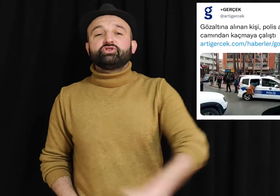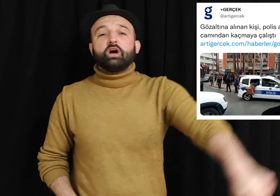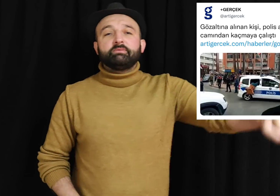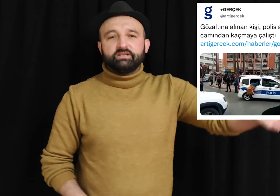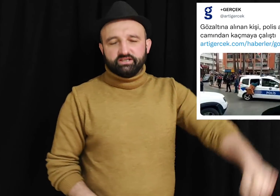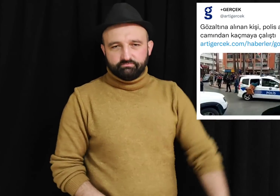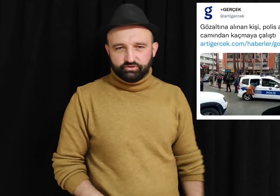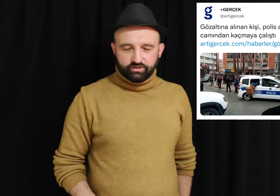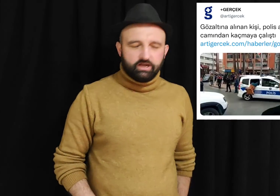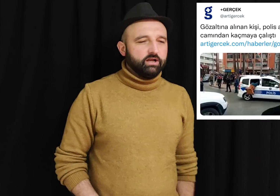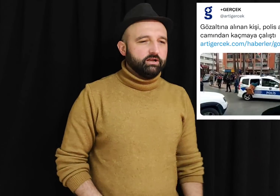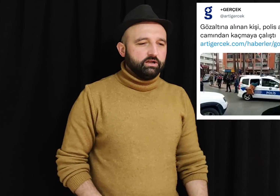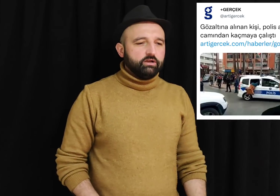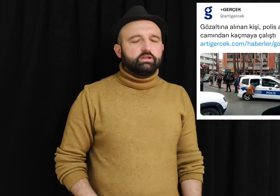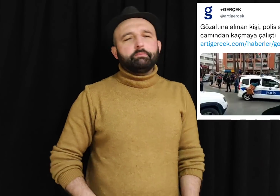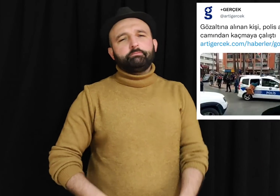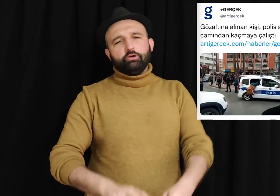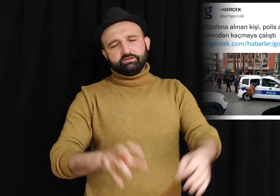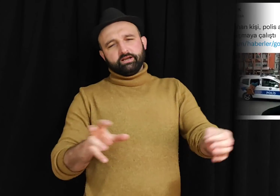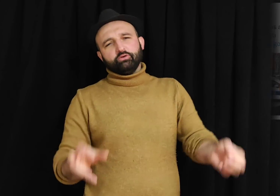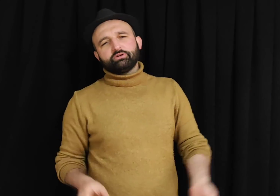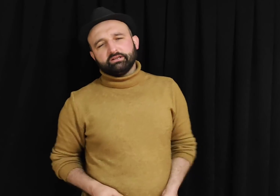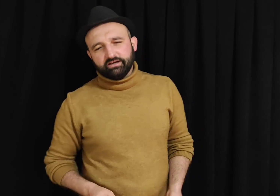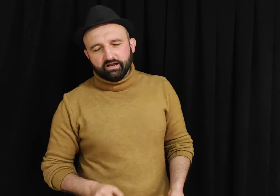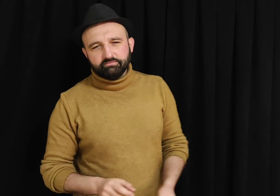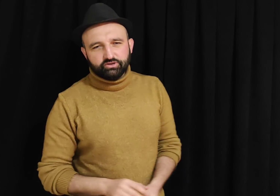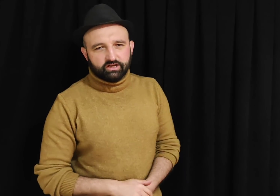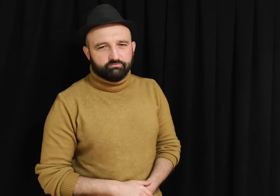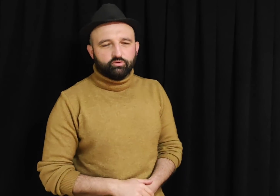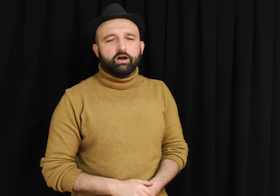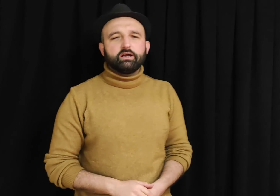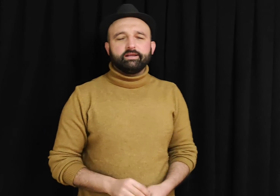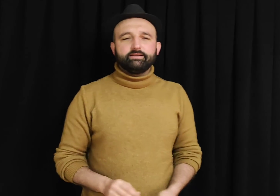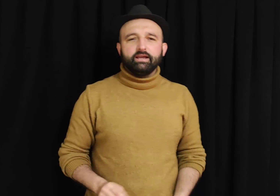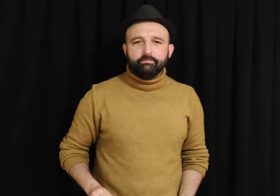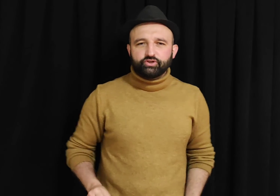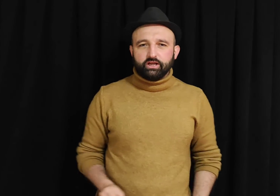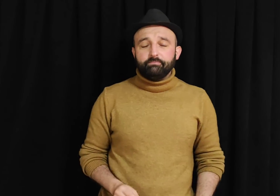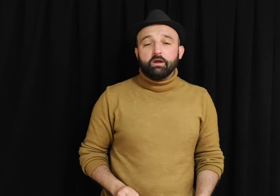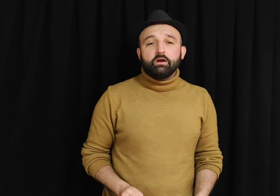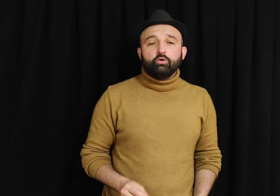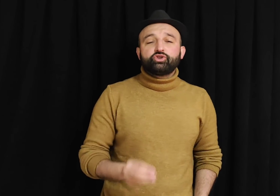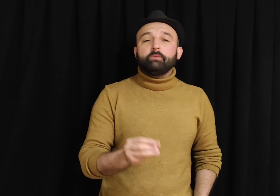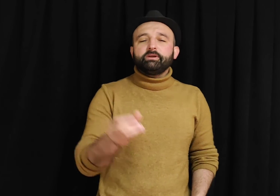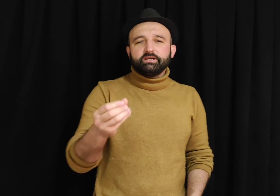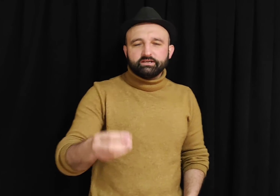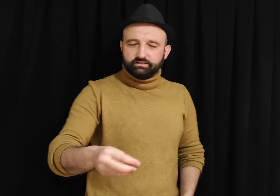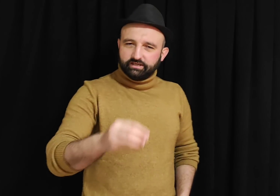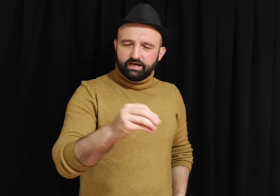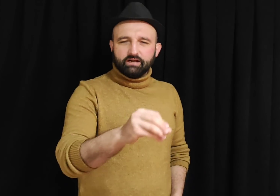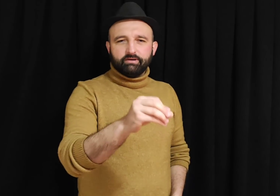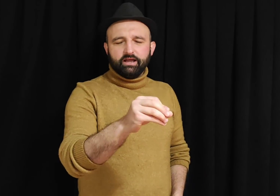camını kırmış. He. Tabii polisler gözaltına almışlar. Bunu arkadan kelepçeleyip o camını kırdığı arabaya